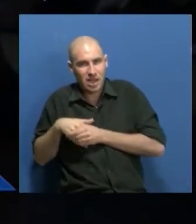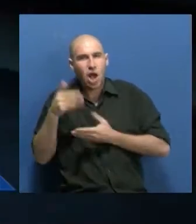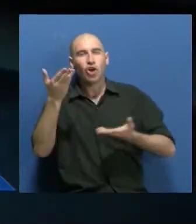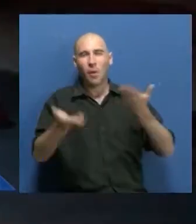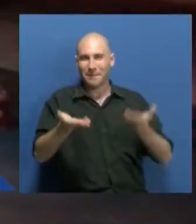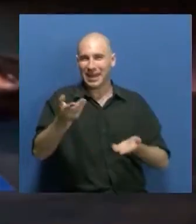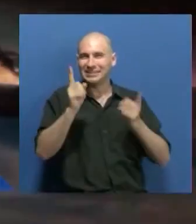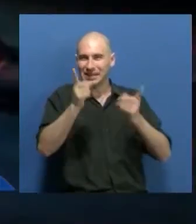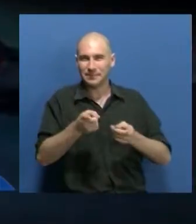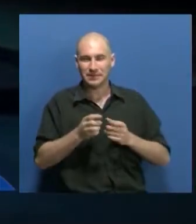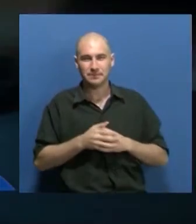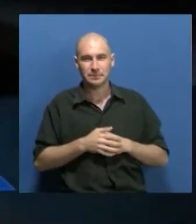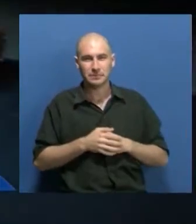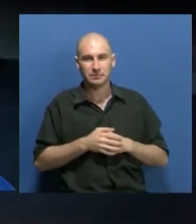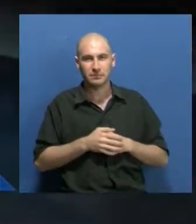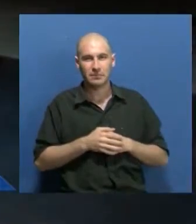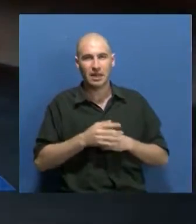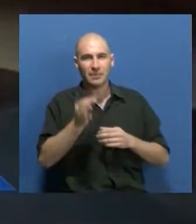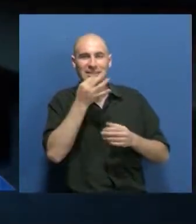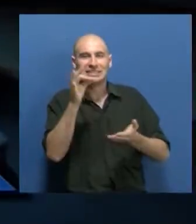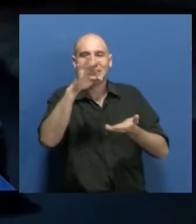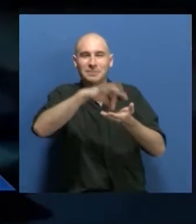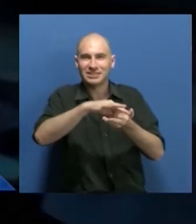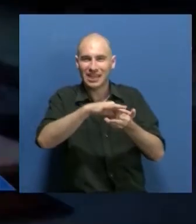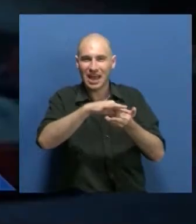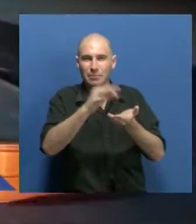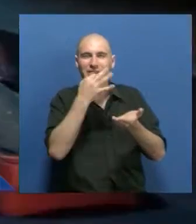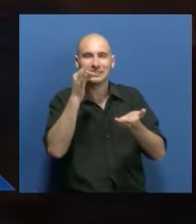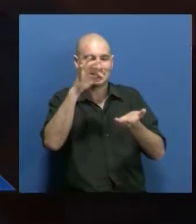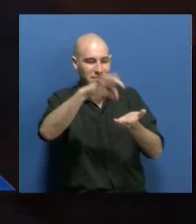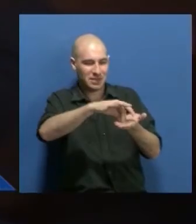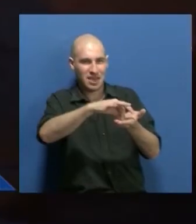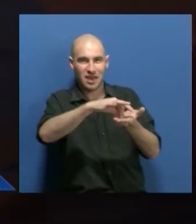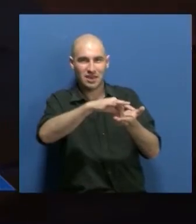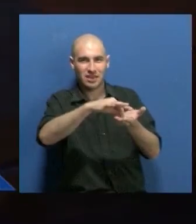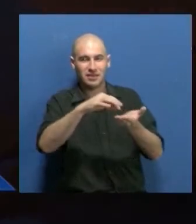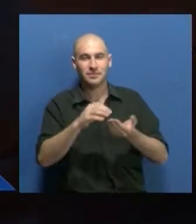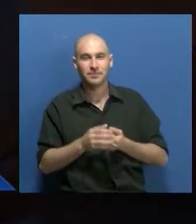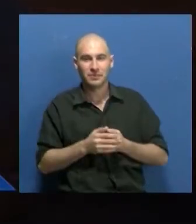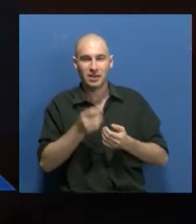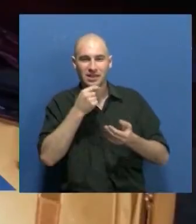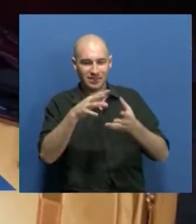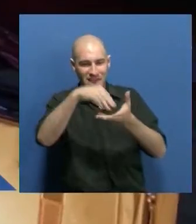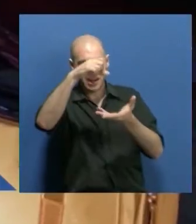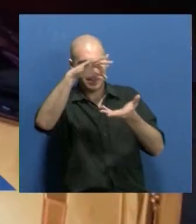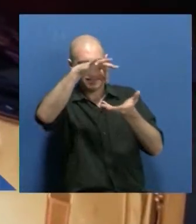también con la semilla. Una semilla que la entierro en la tierra, la